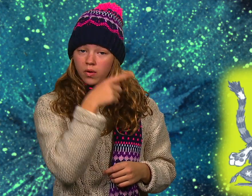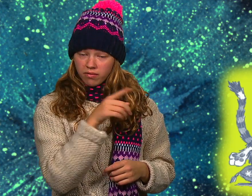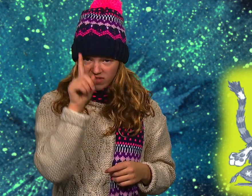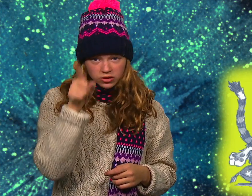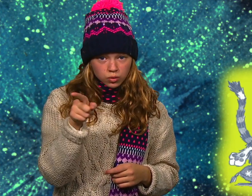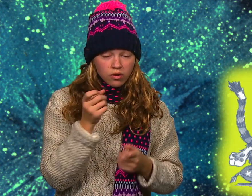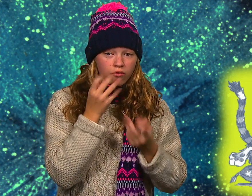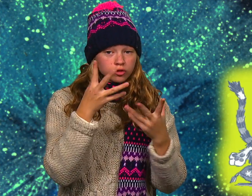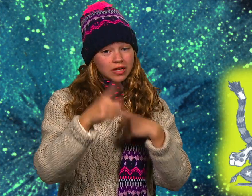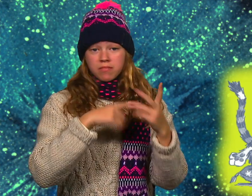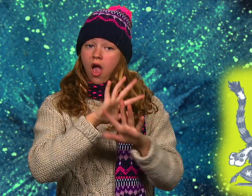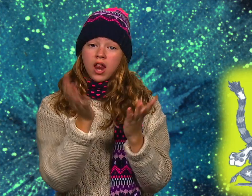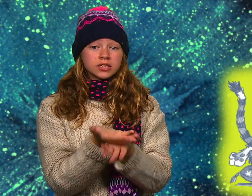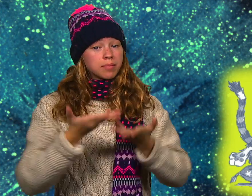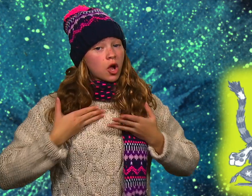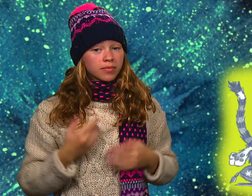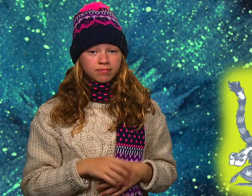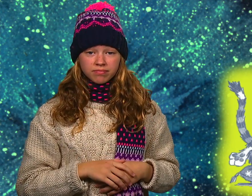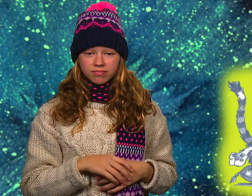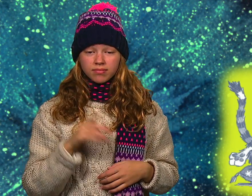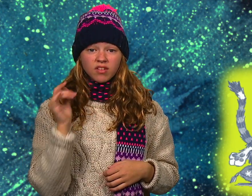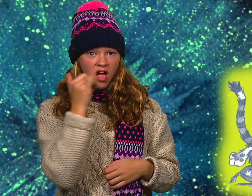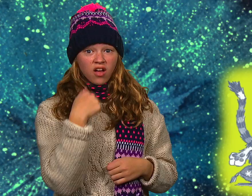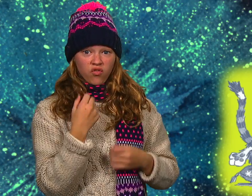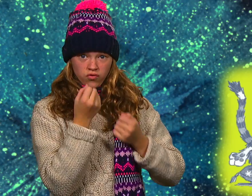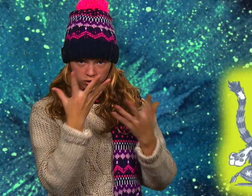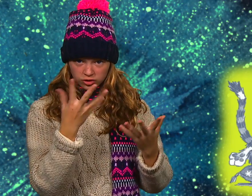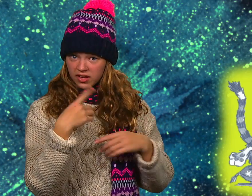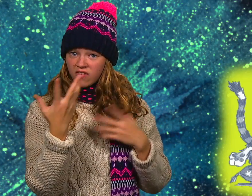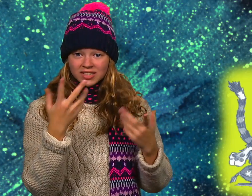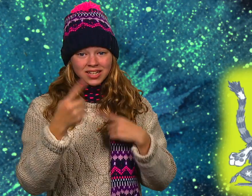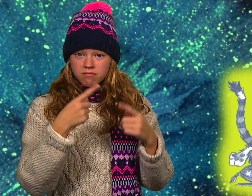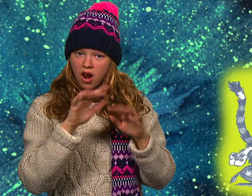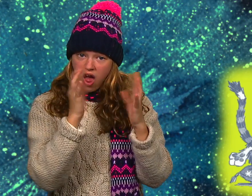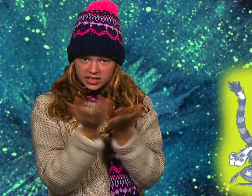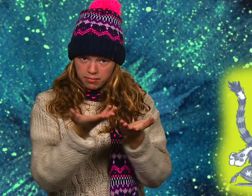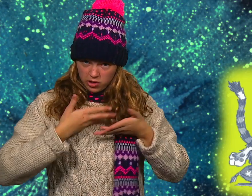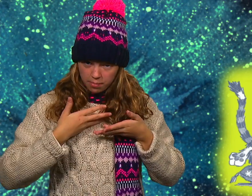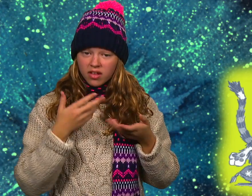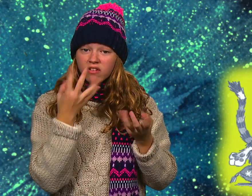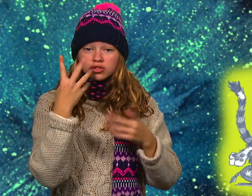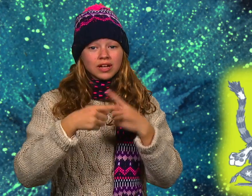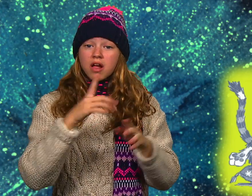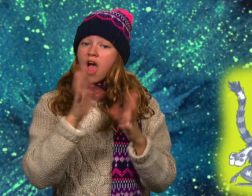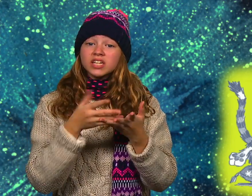Aber weißt du, dass ich immer alles bekomme, was ich mir wünsche? Sagt Bruno.